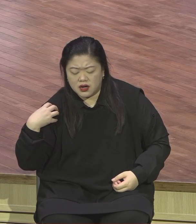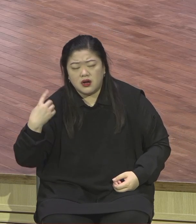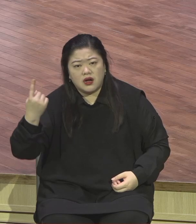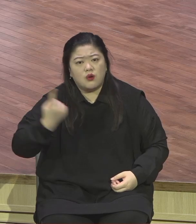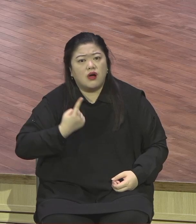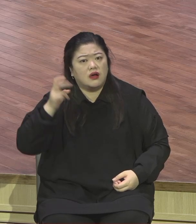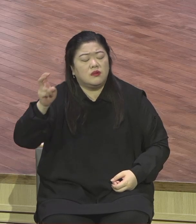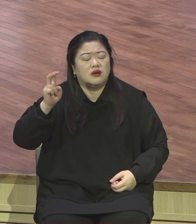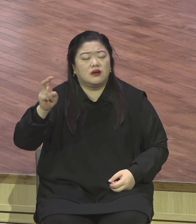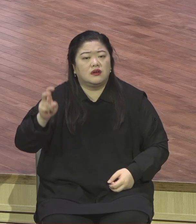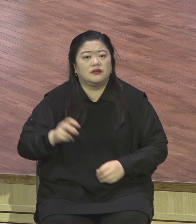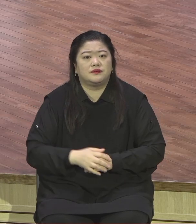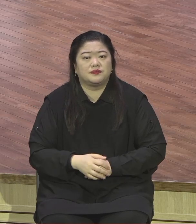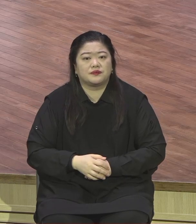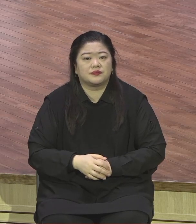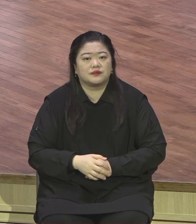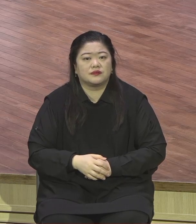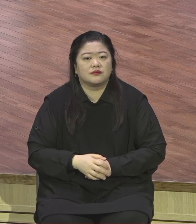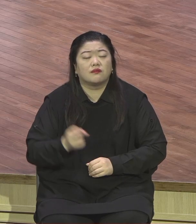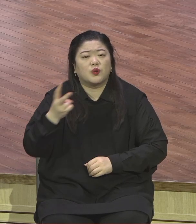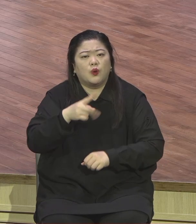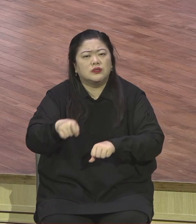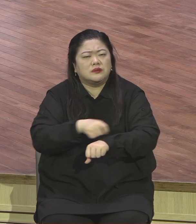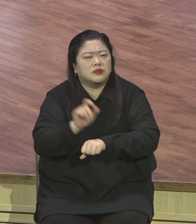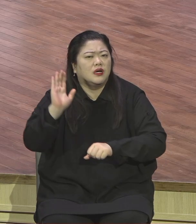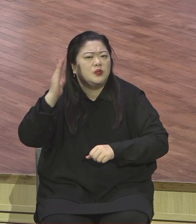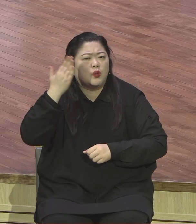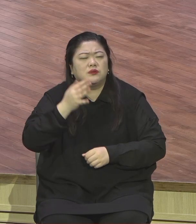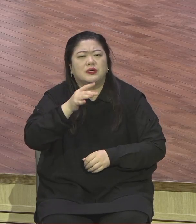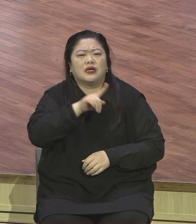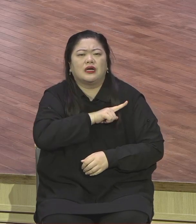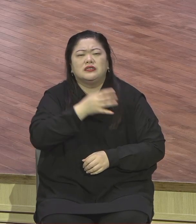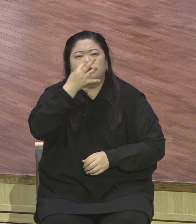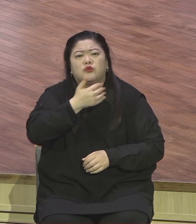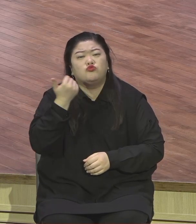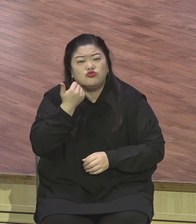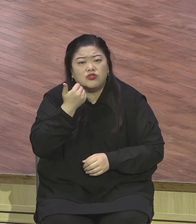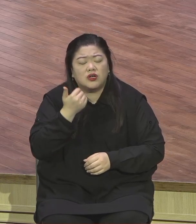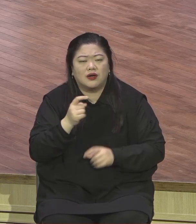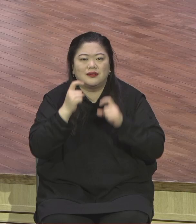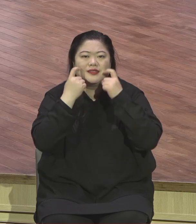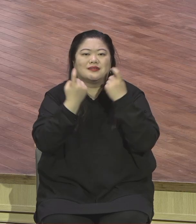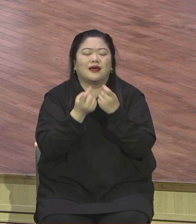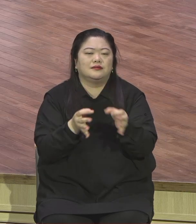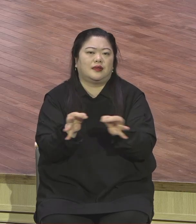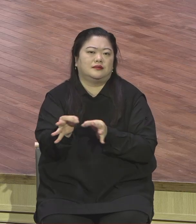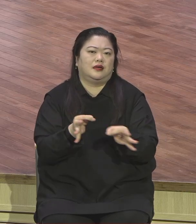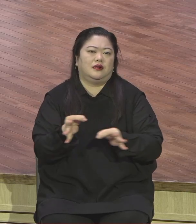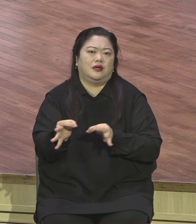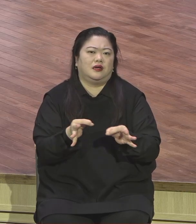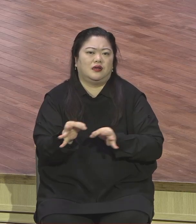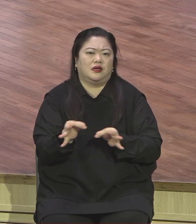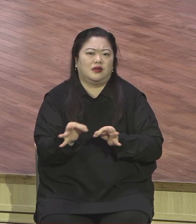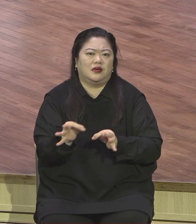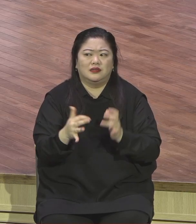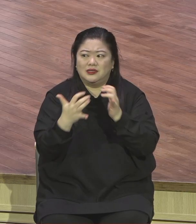특별히 자영업을 하는 분들 한숨 소리가 땅이 꺼져라고 그렇게 지금